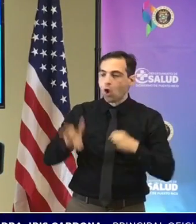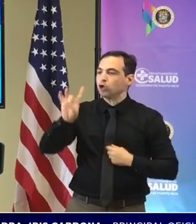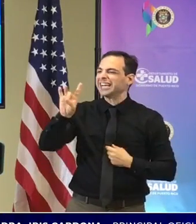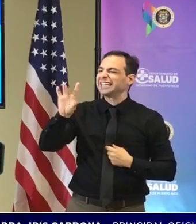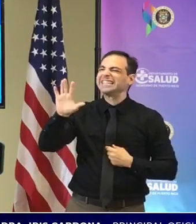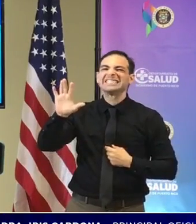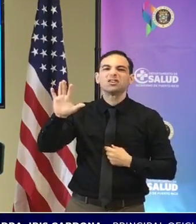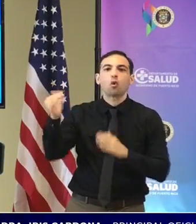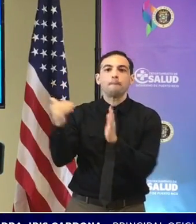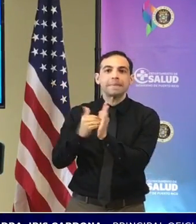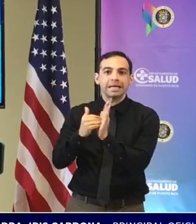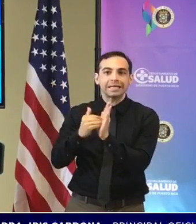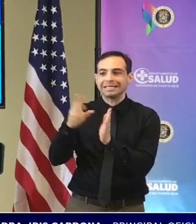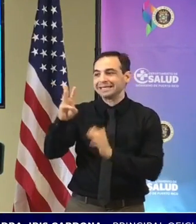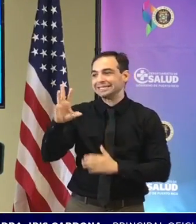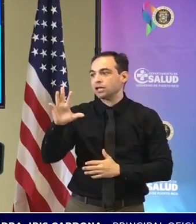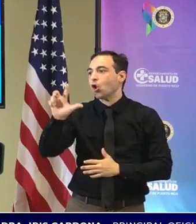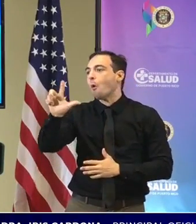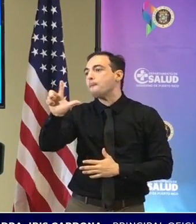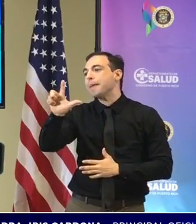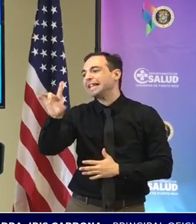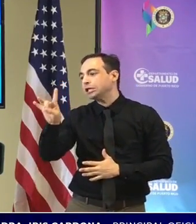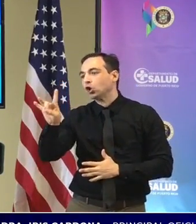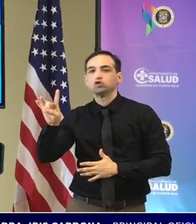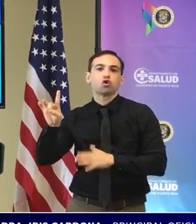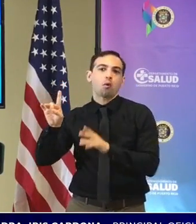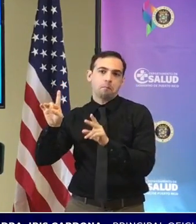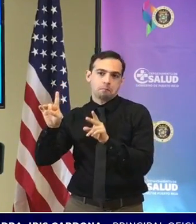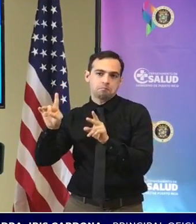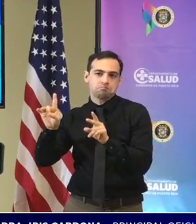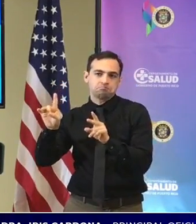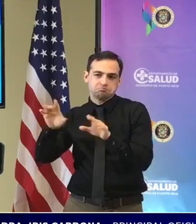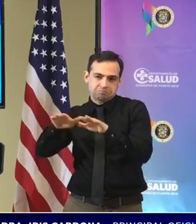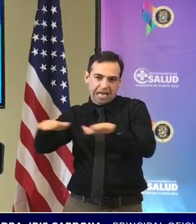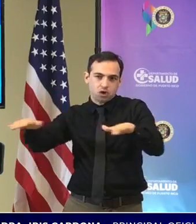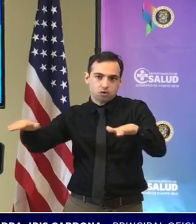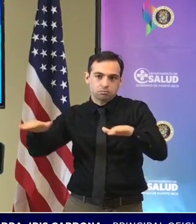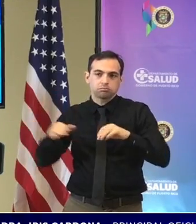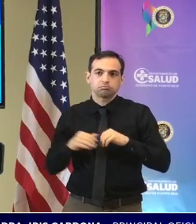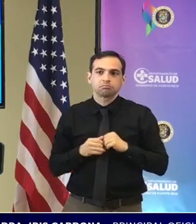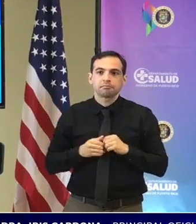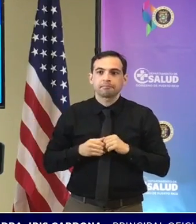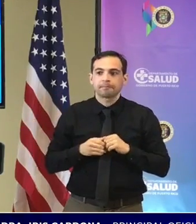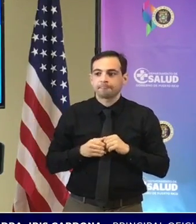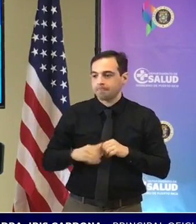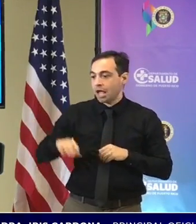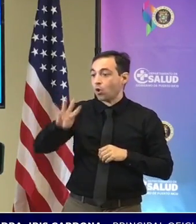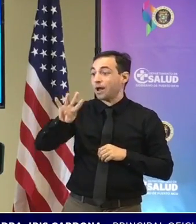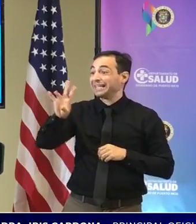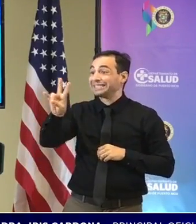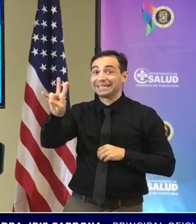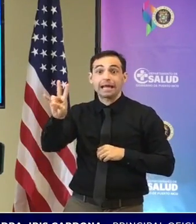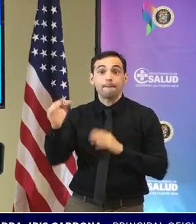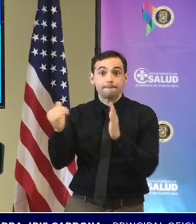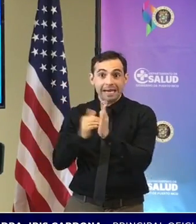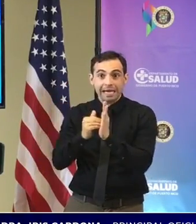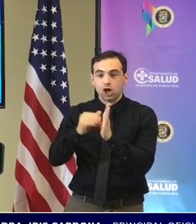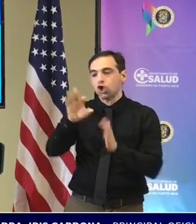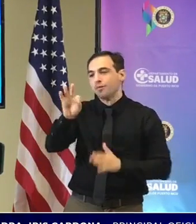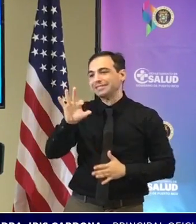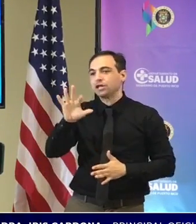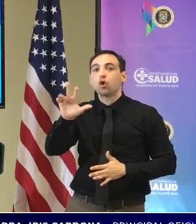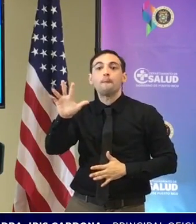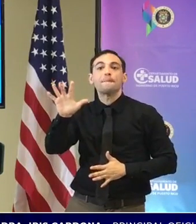628 pacientes en esas edades y hay 47 mil 925